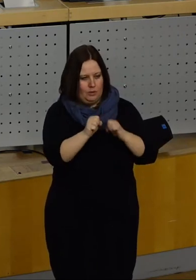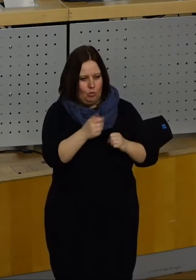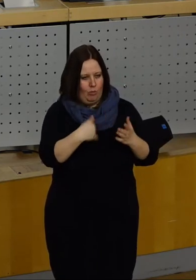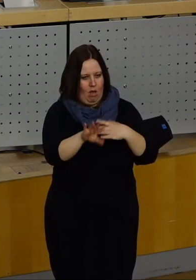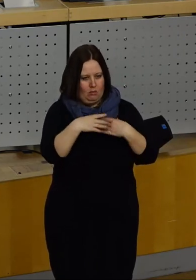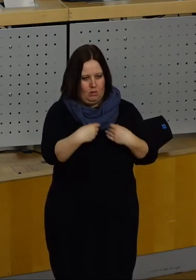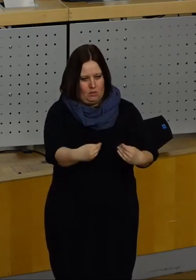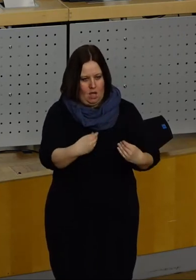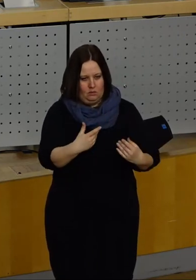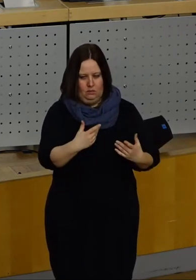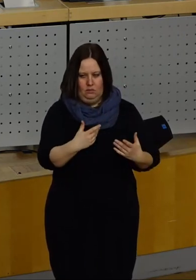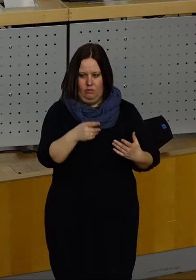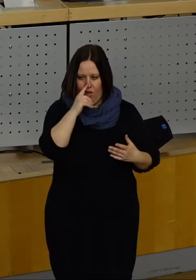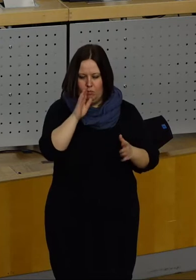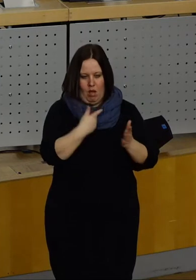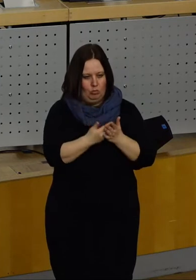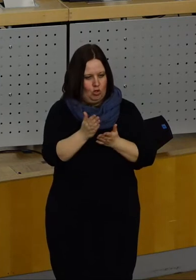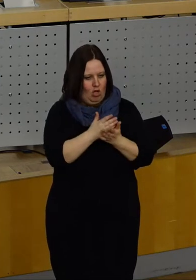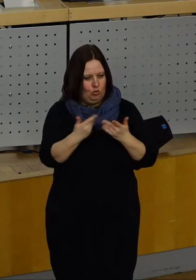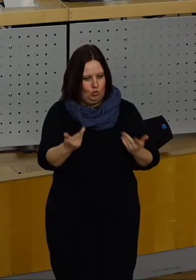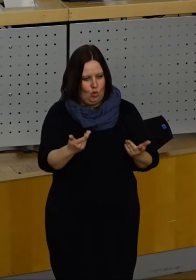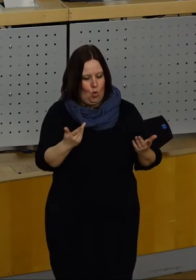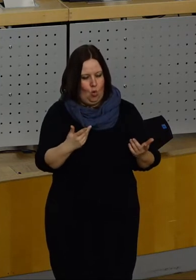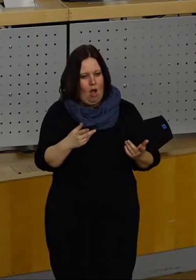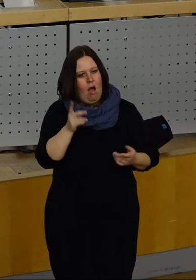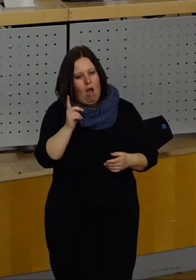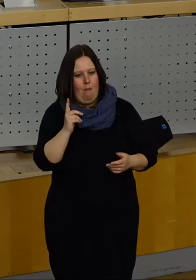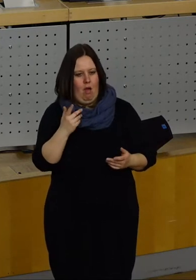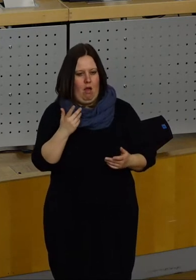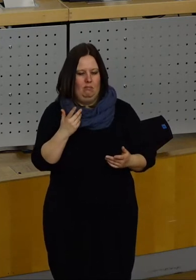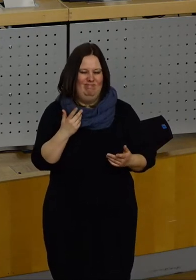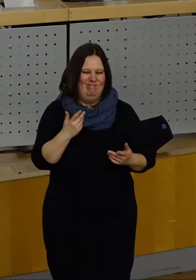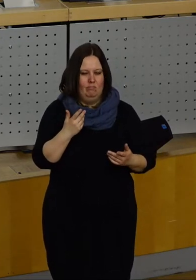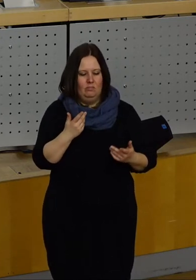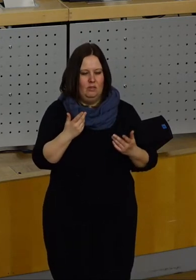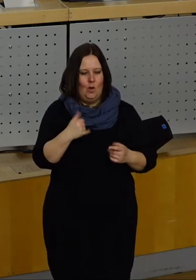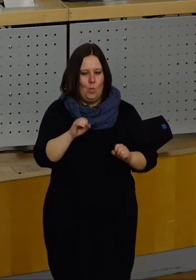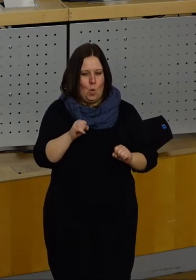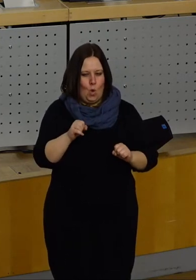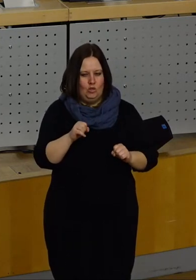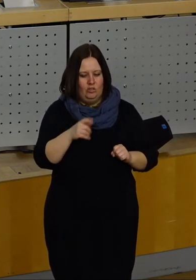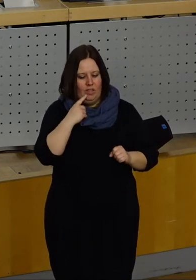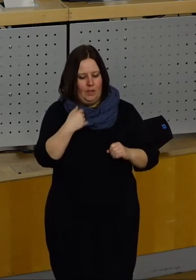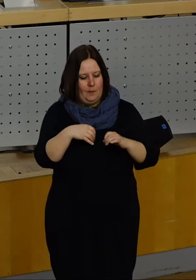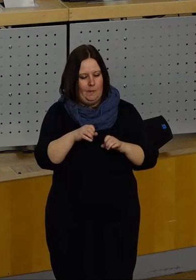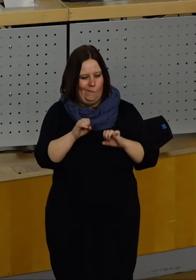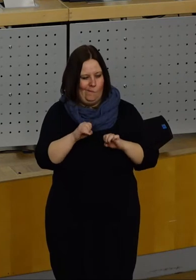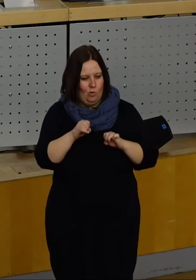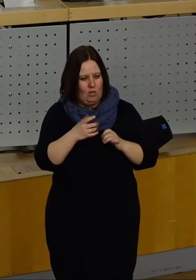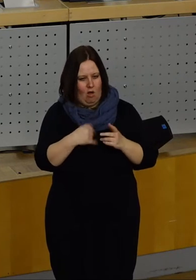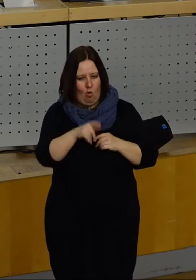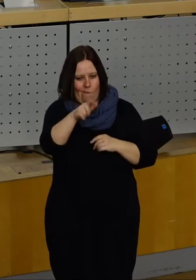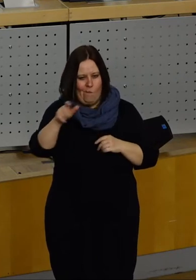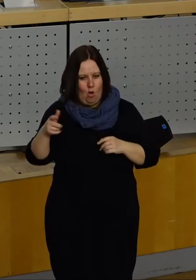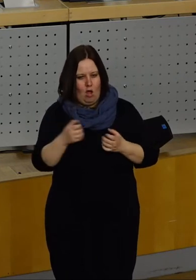Akzeptanz bei bürokratischen Entscheidungen. Aber man kann dadurch brachliegendes Potenzial aufschließen und